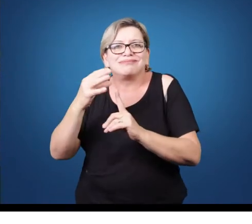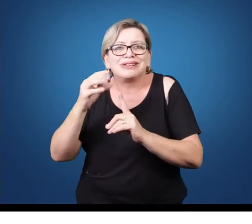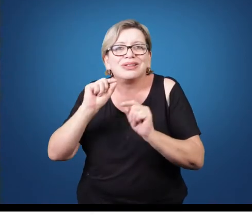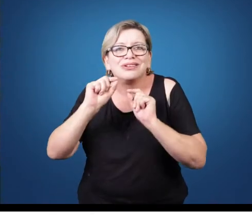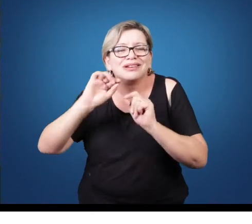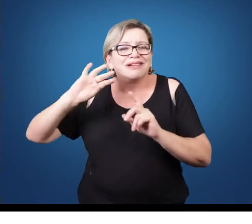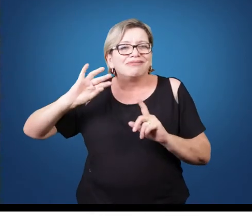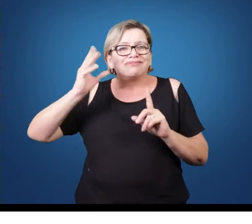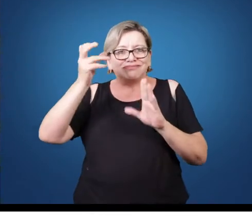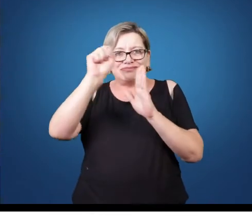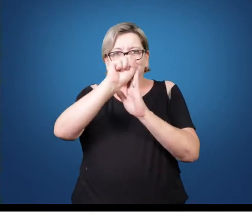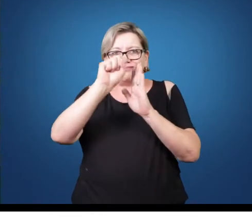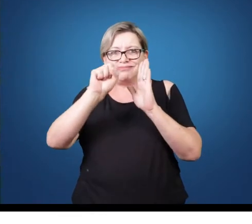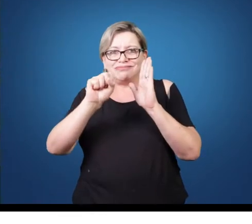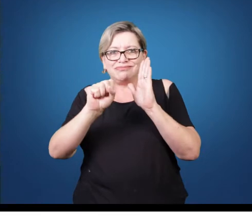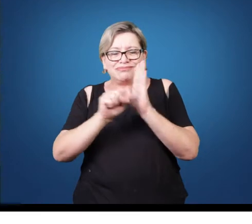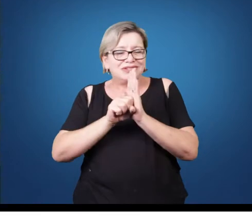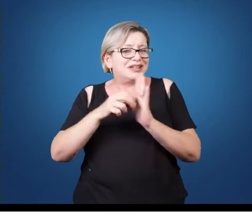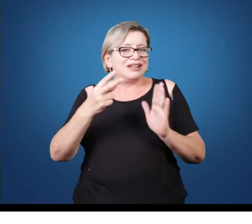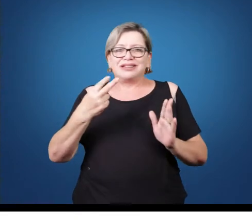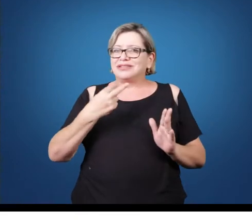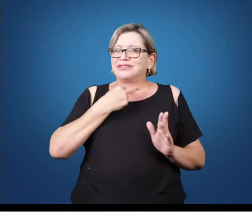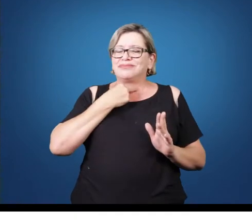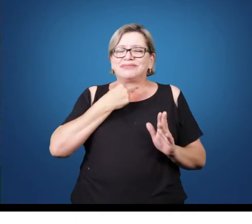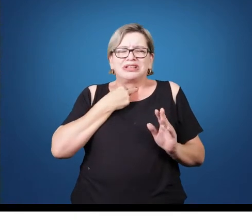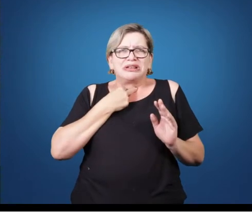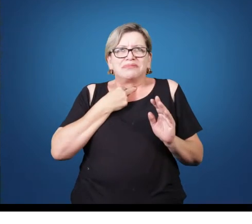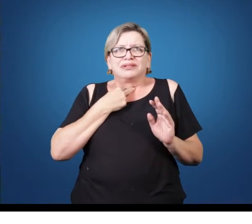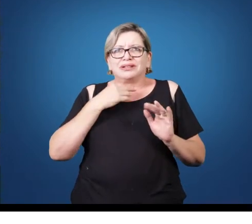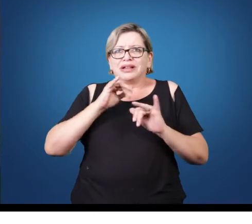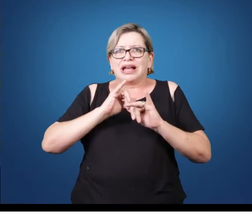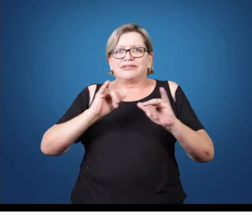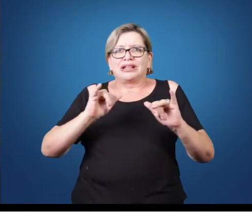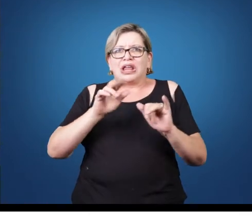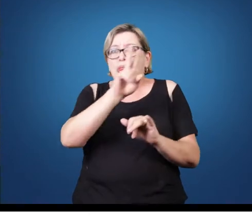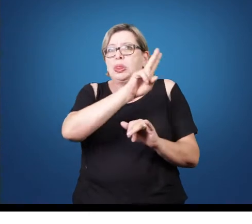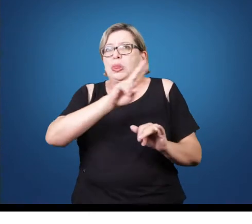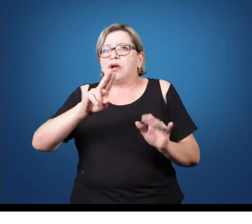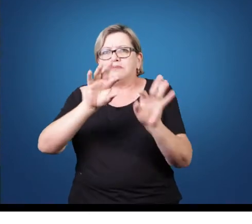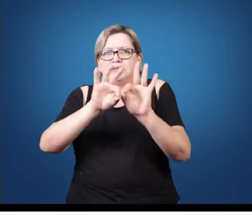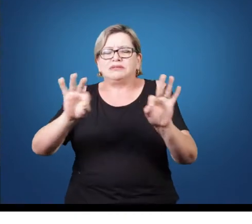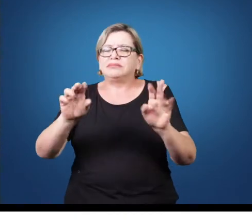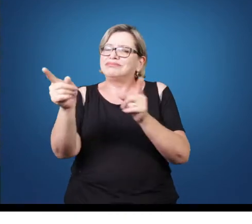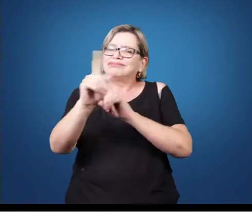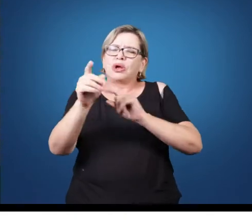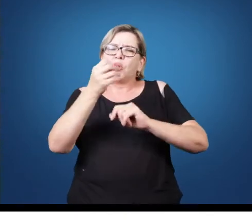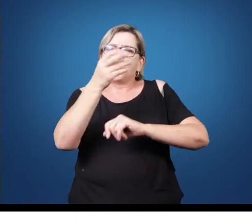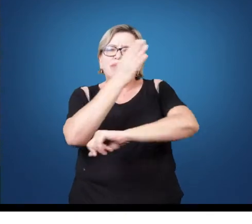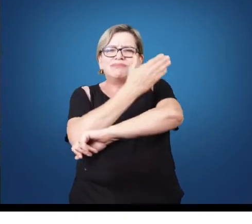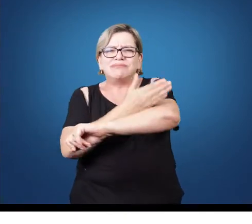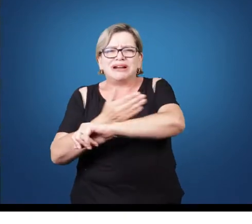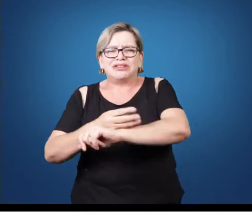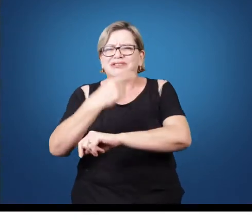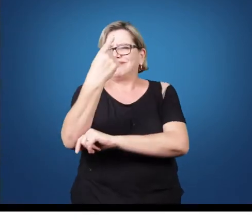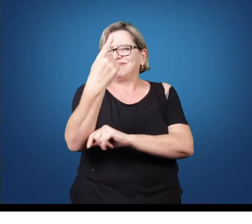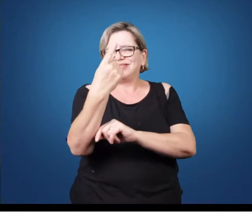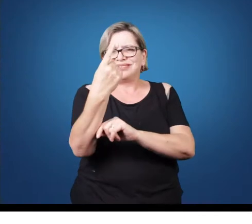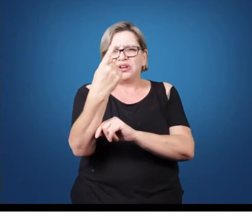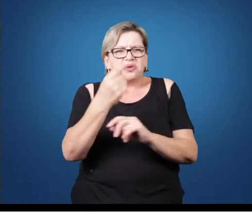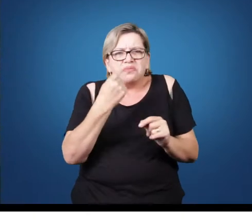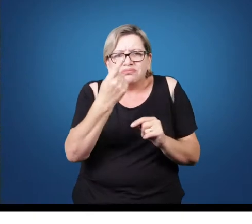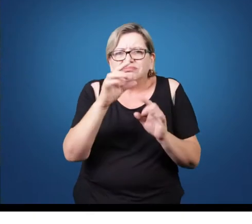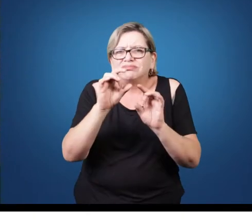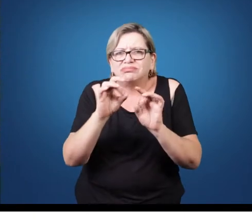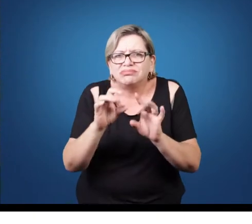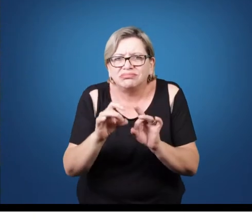XX é que é impossível você dizer que o século XX, o nome do período é esse, ou a prática que existia nesse período. Não tem nenhuma